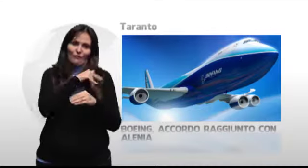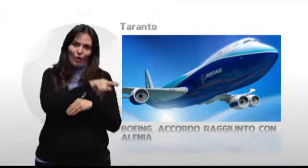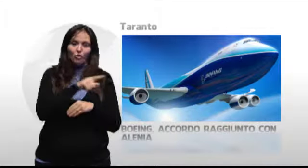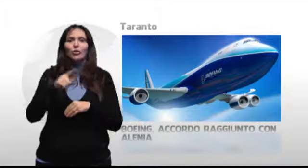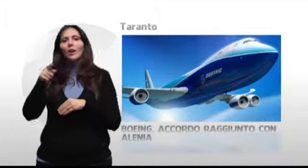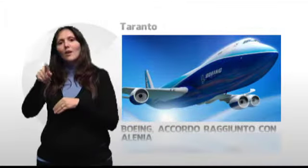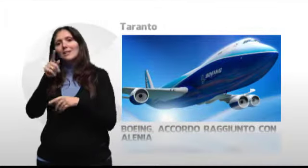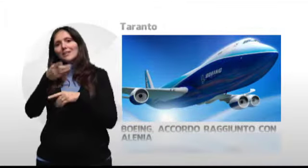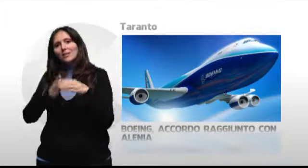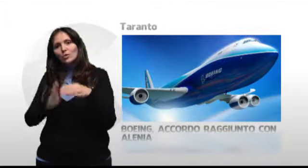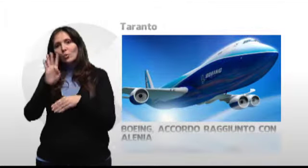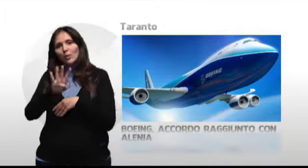e 46 del Dreamliner.